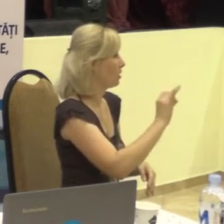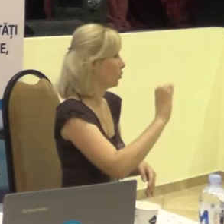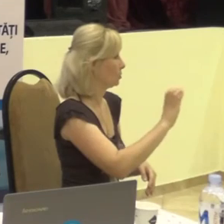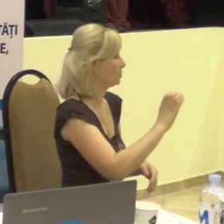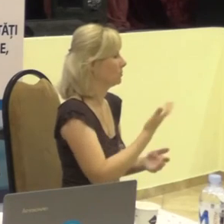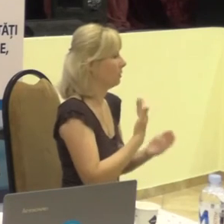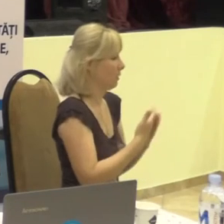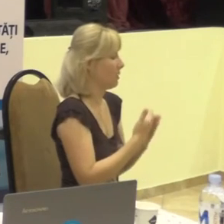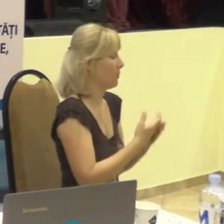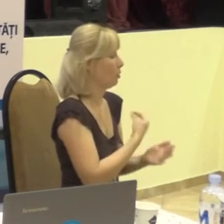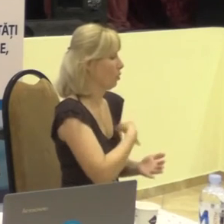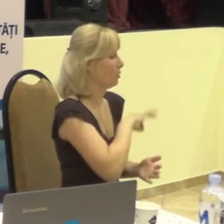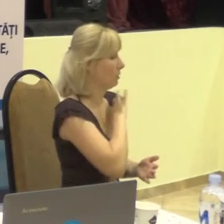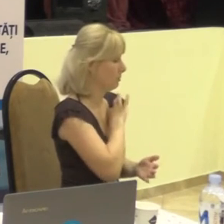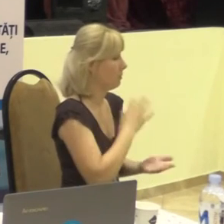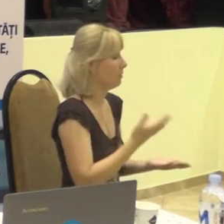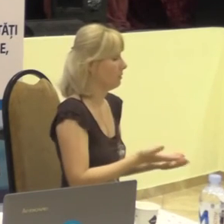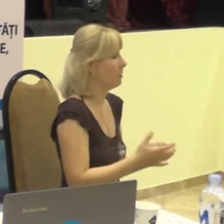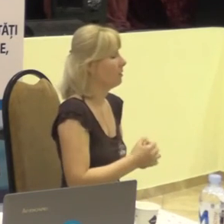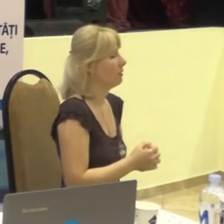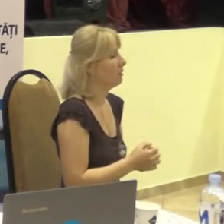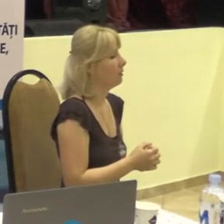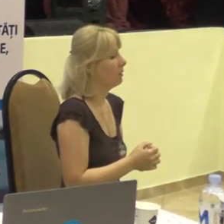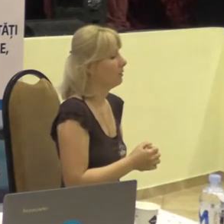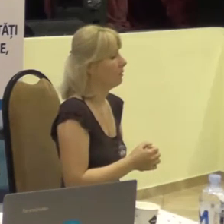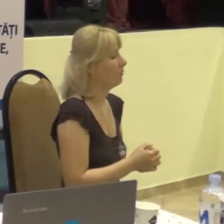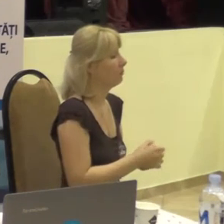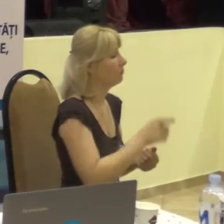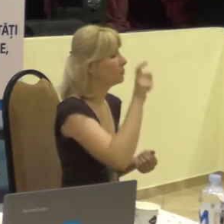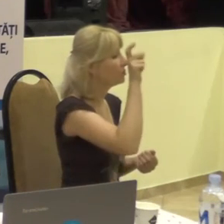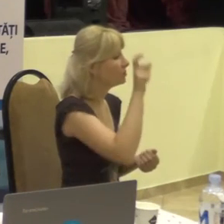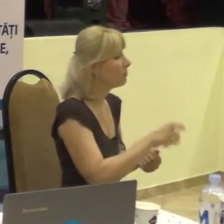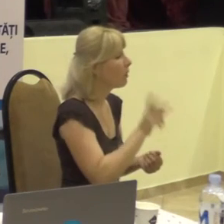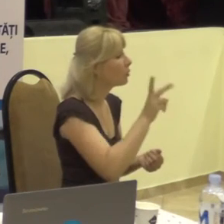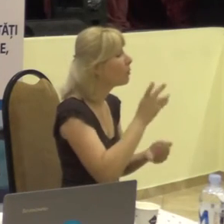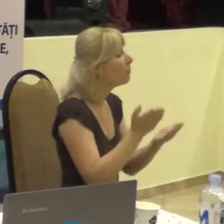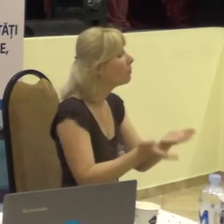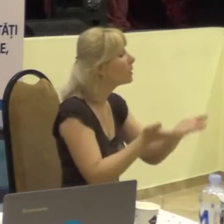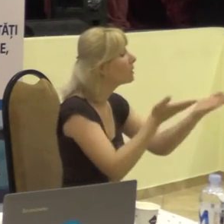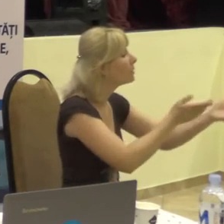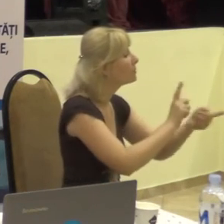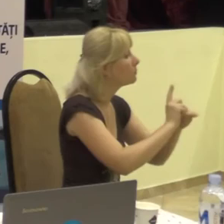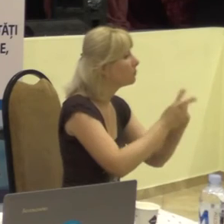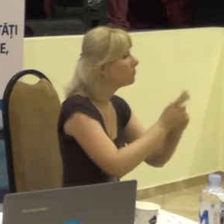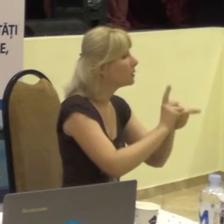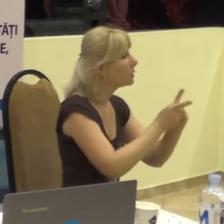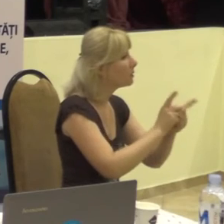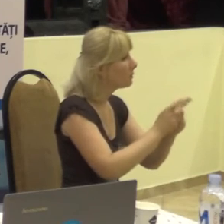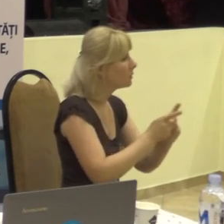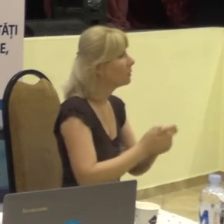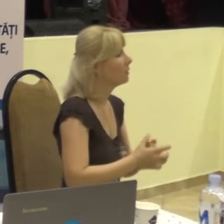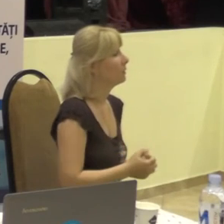mergi vorbă de notar, atunci persoana care a solicitat interpretarea,